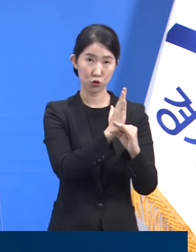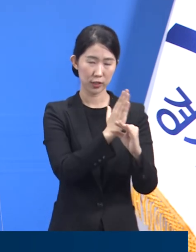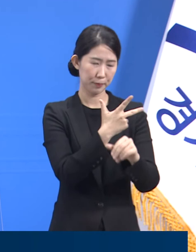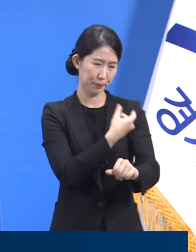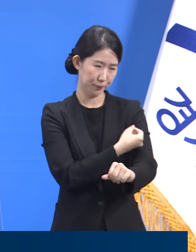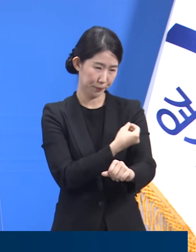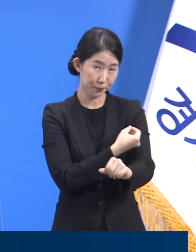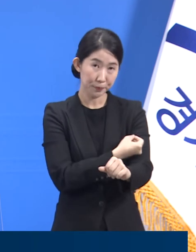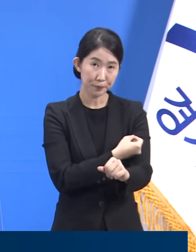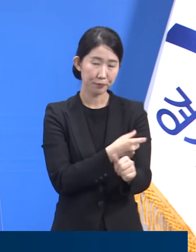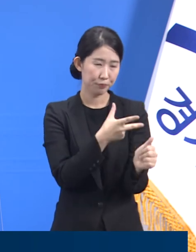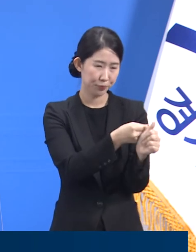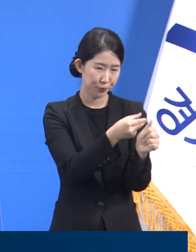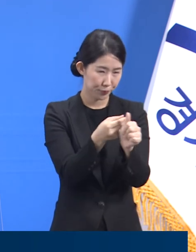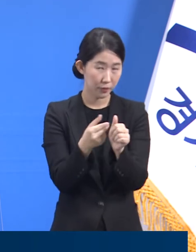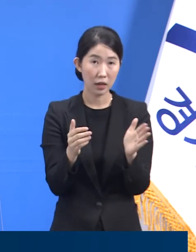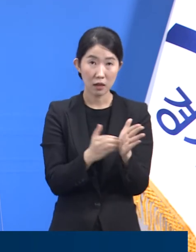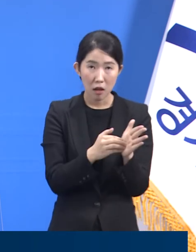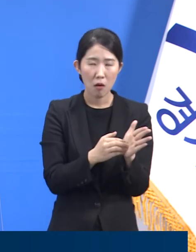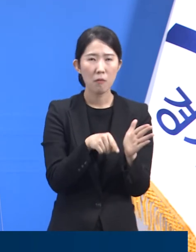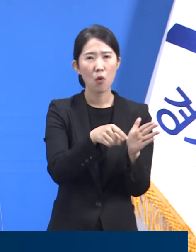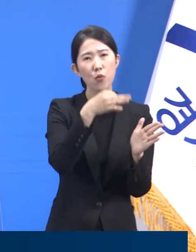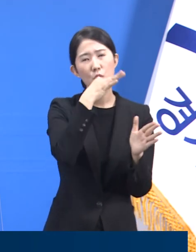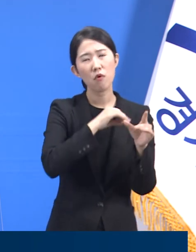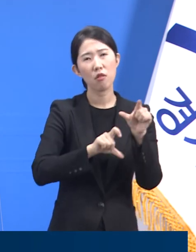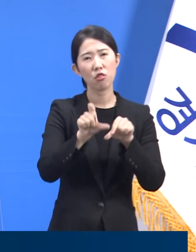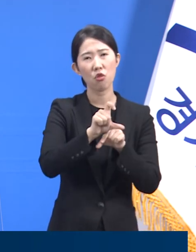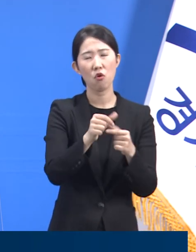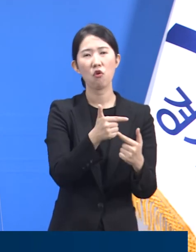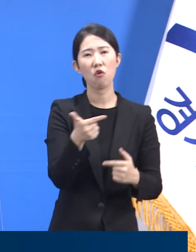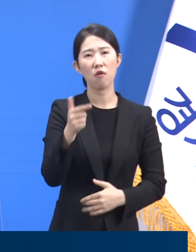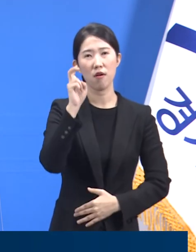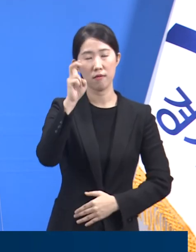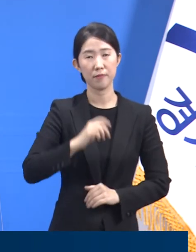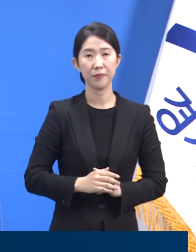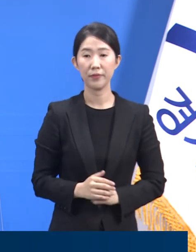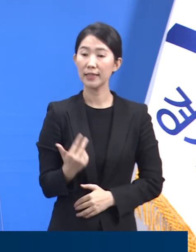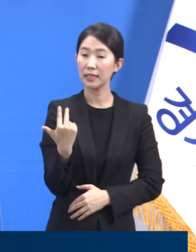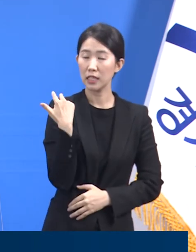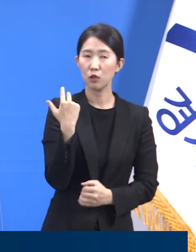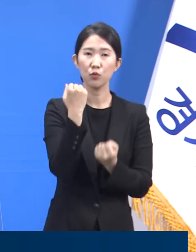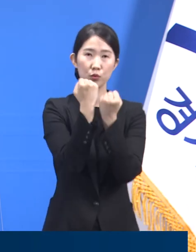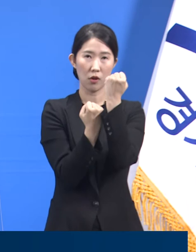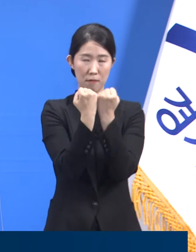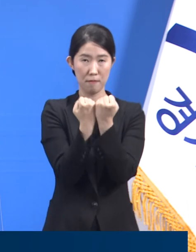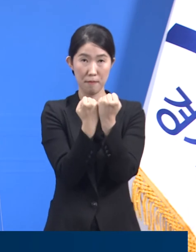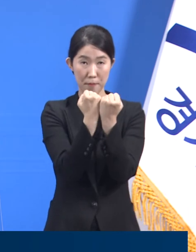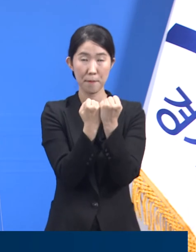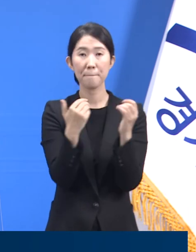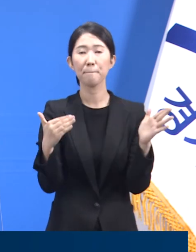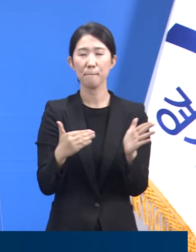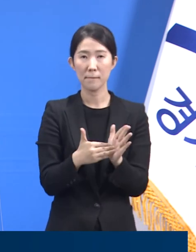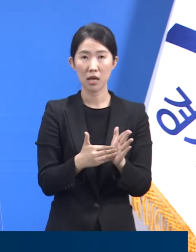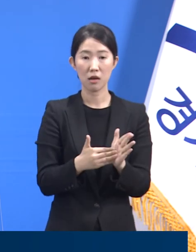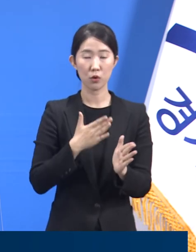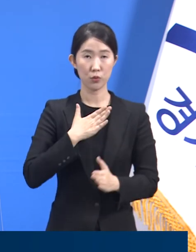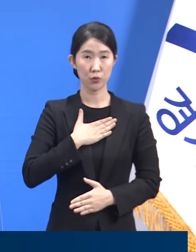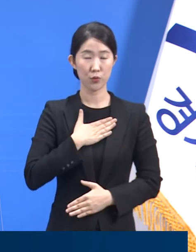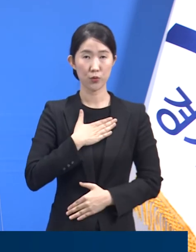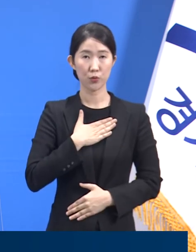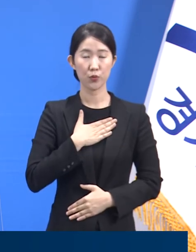비율 이상의 효과로 되돌아옵니다. 지난주 브리핑 때 말씀드렸듯 우리는 이미 고령층